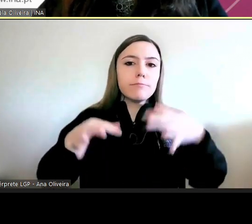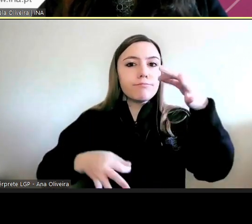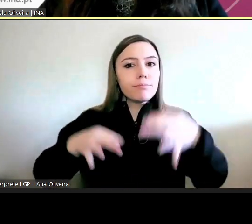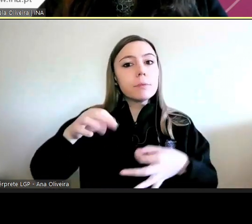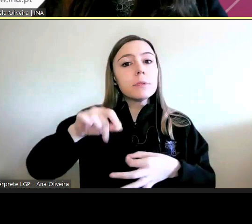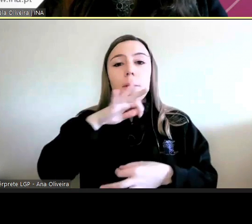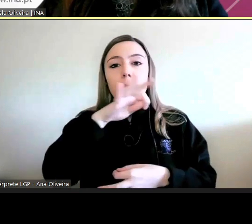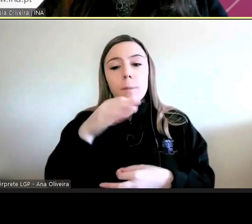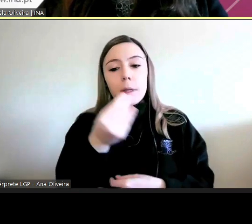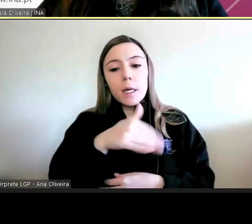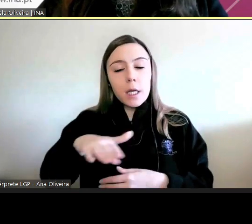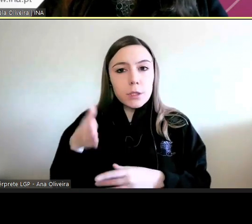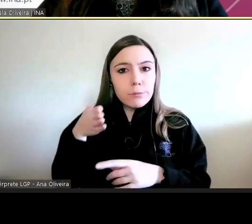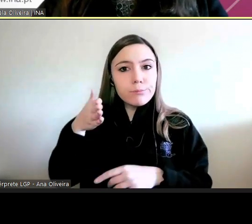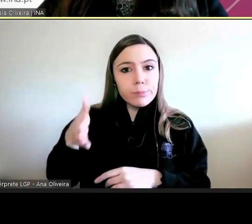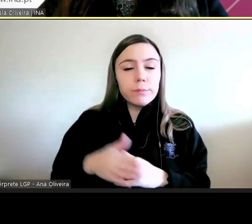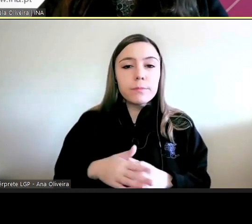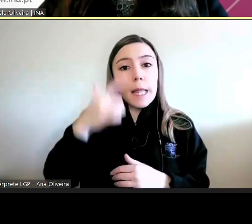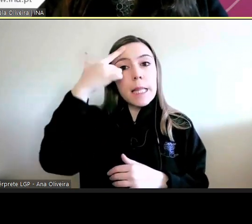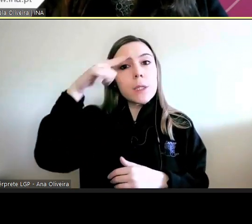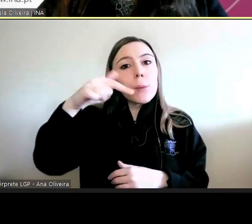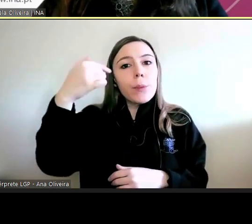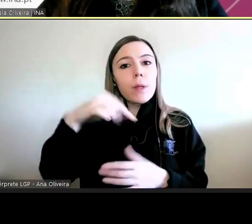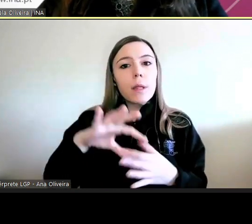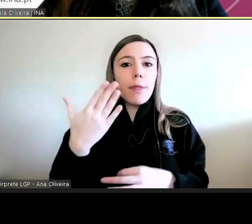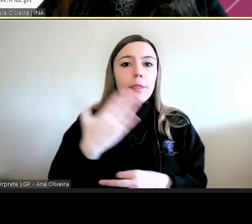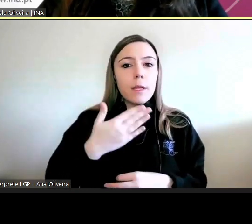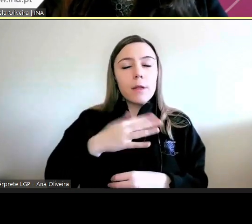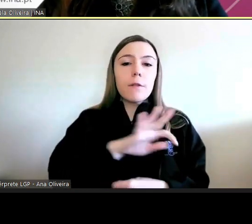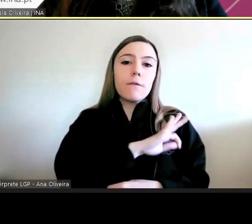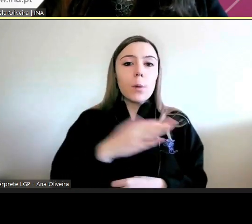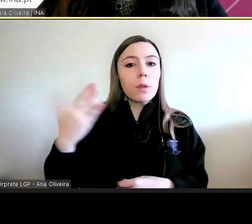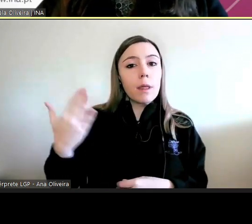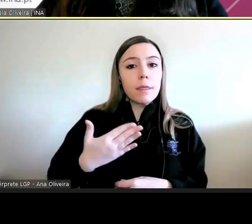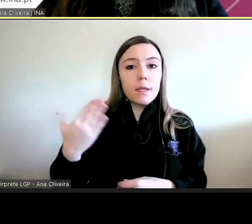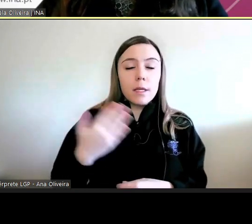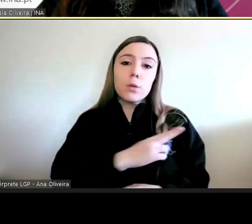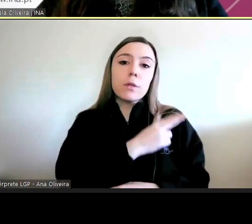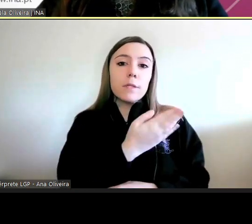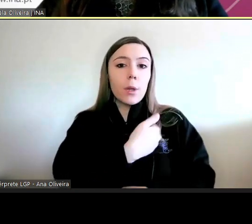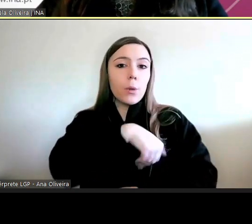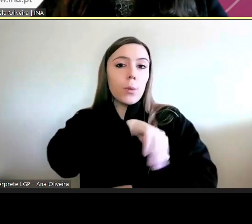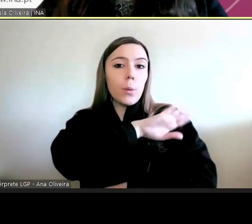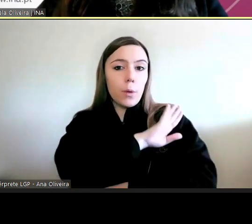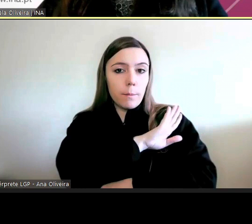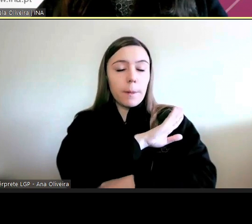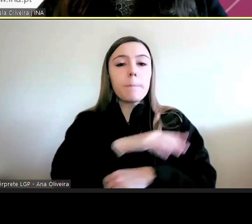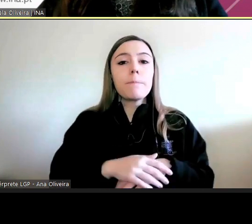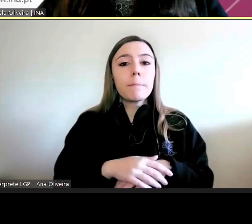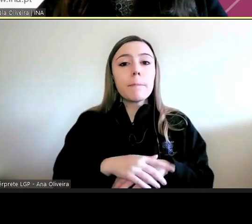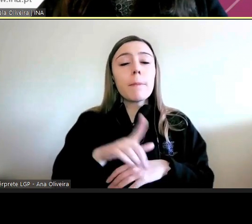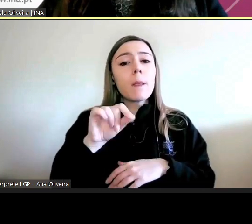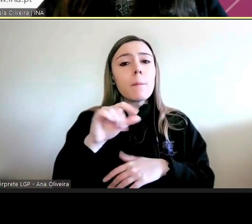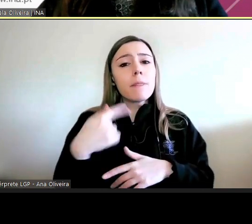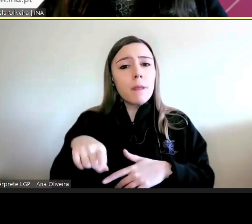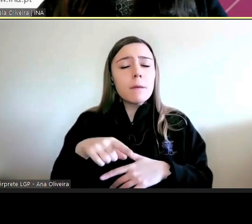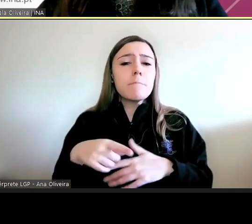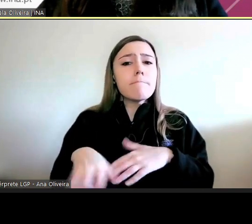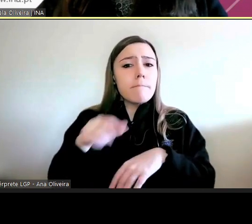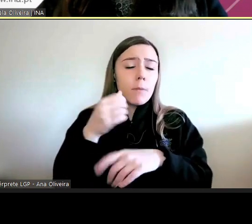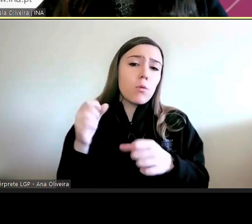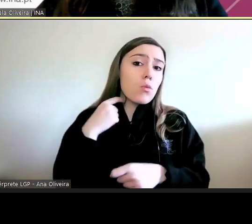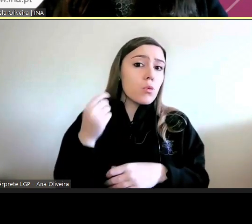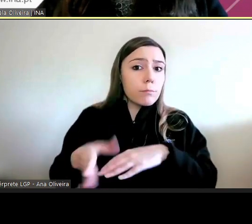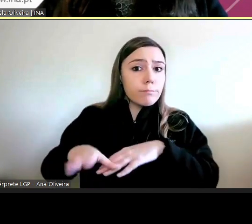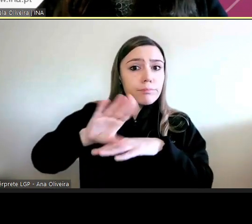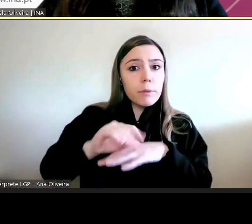e crianças. É licenciada em Direito pela Faculdade de Direito da Universidade de Coimbra, pós-graduada pela Faculdade de Direito da Universidade de Lisboa